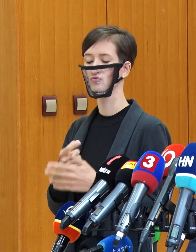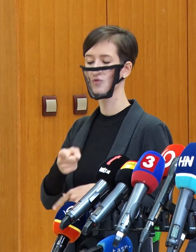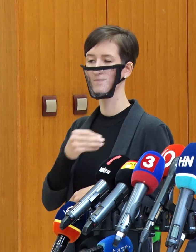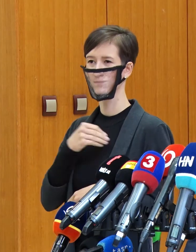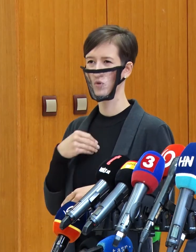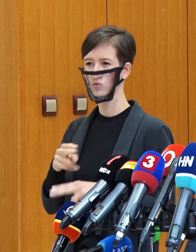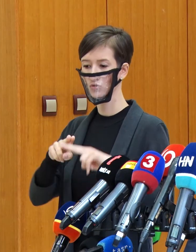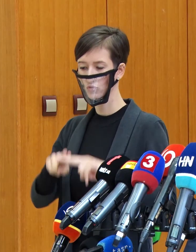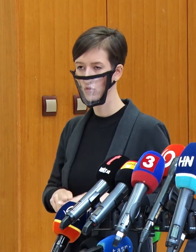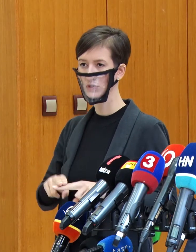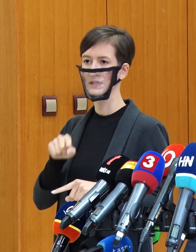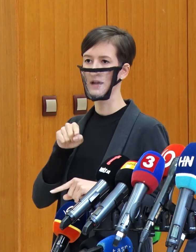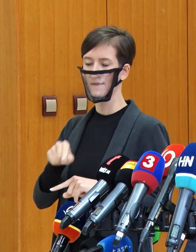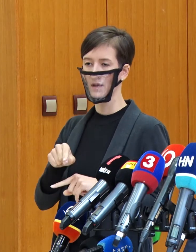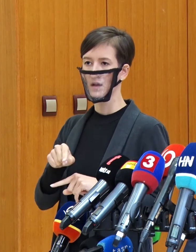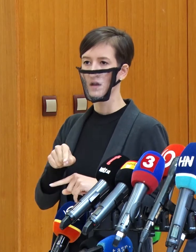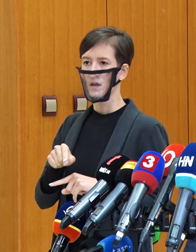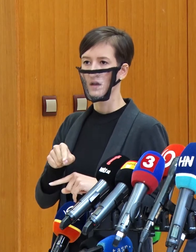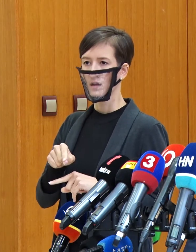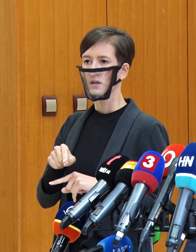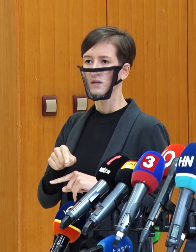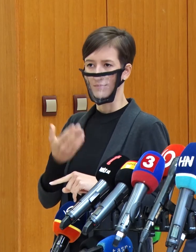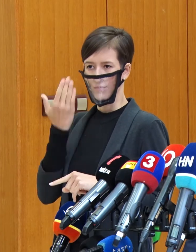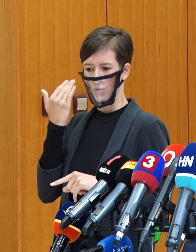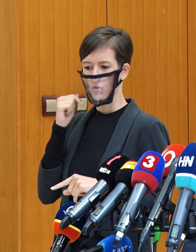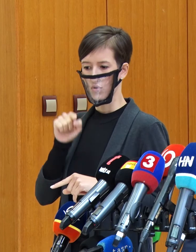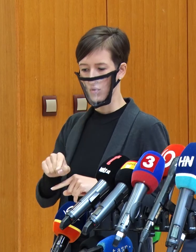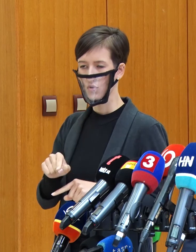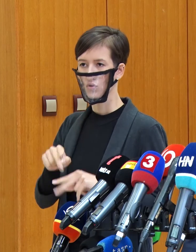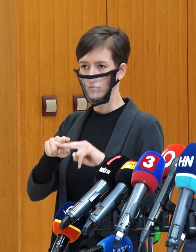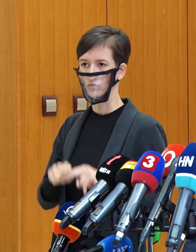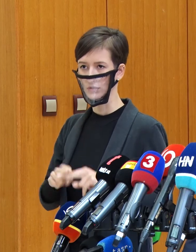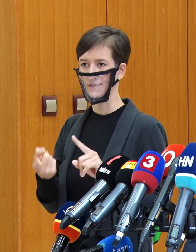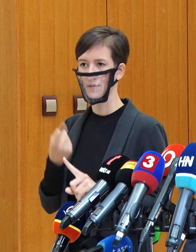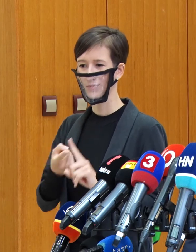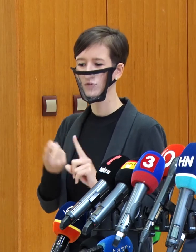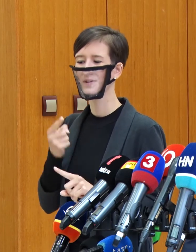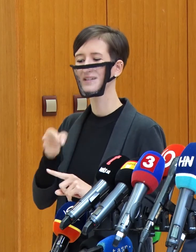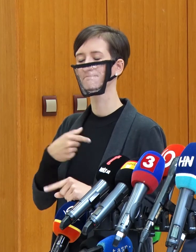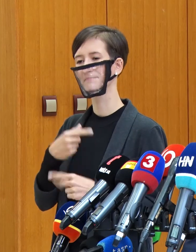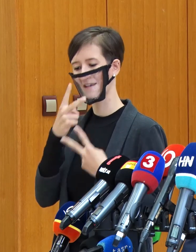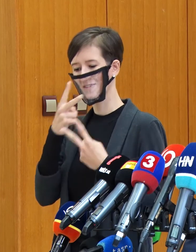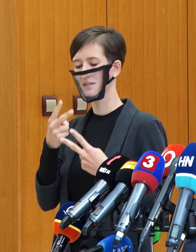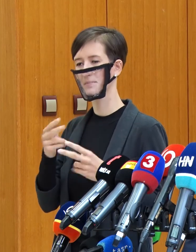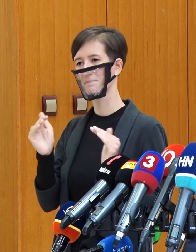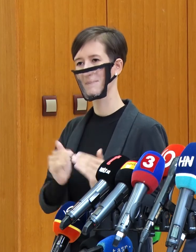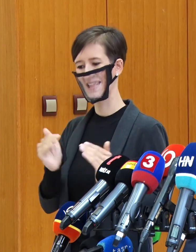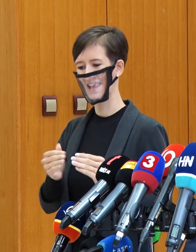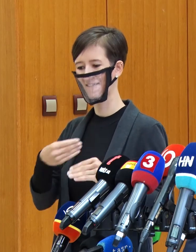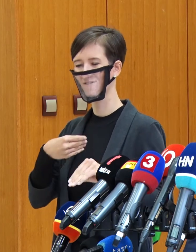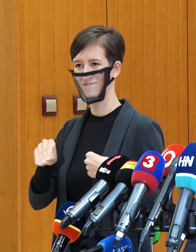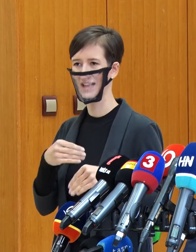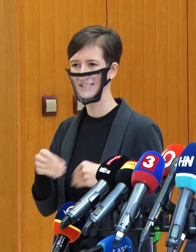stále v tej polohe, v ktorej bolo. Možno, že je menej flexibilné v tejto veci, ale chcem tu